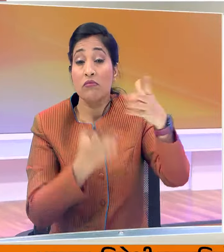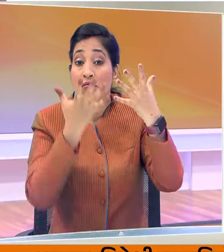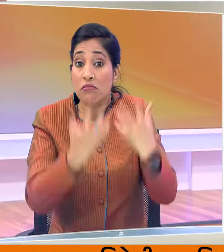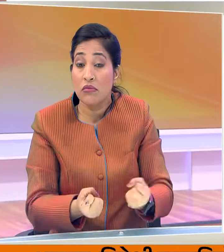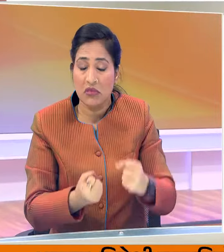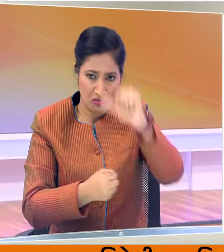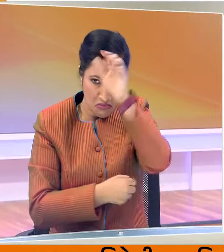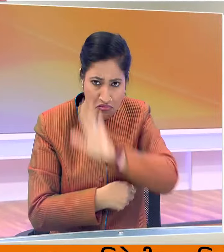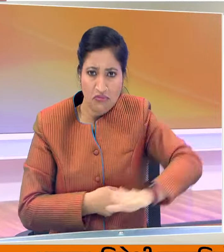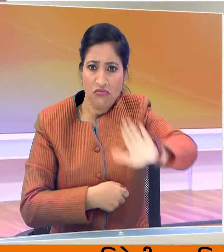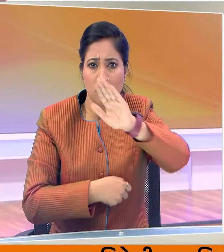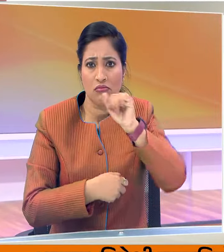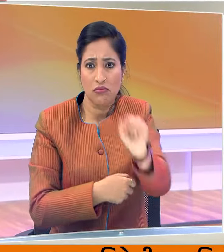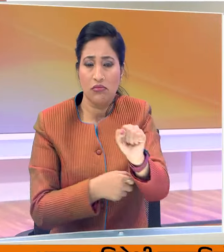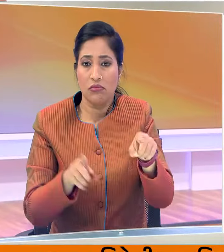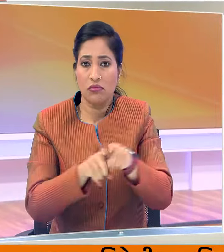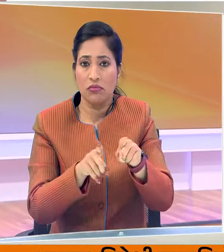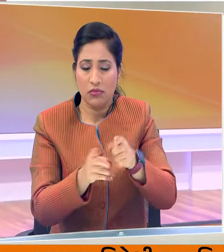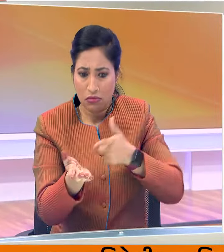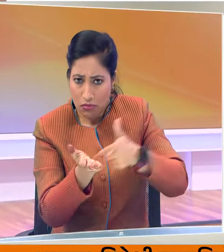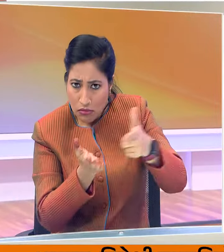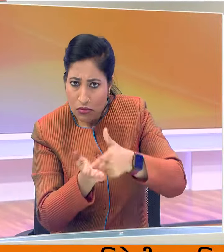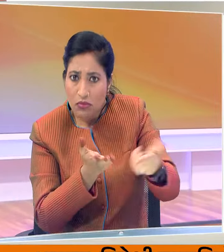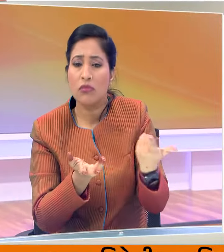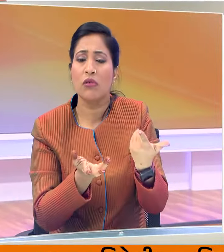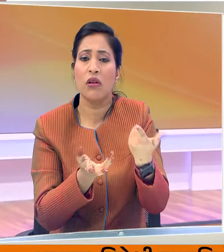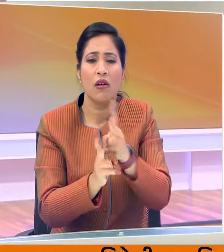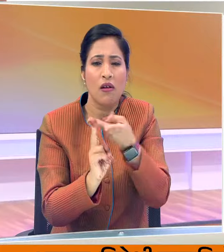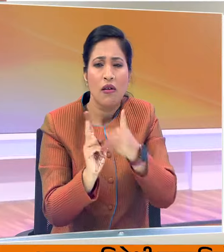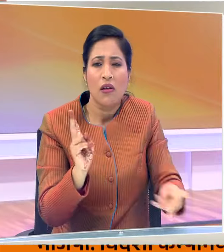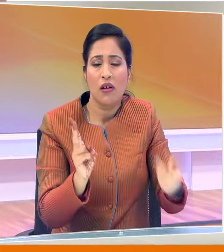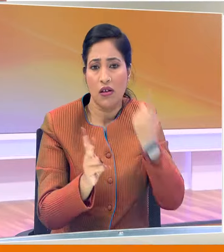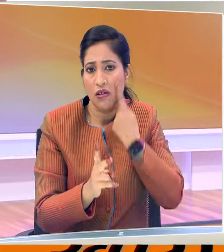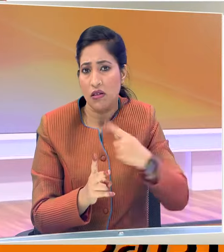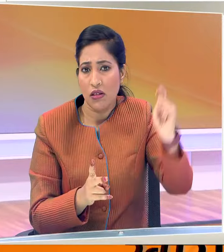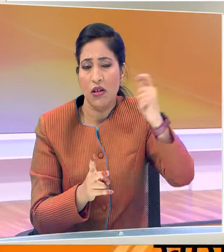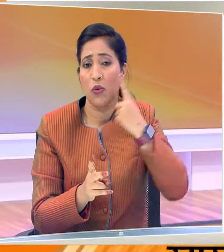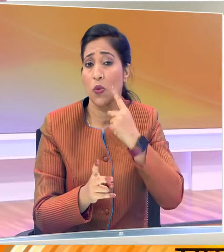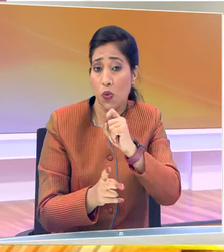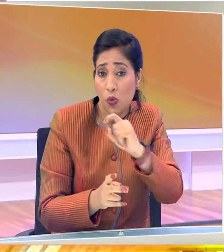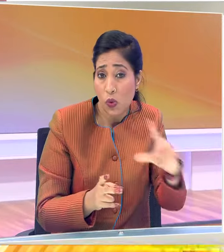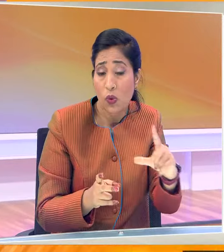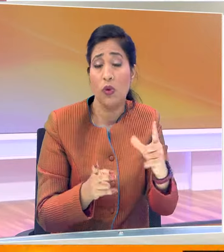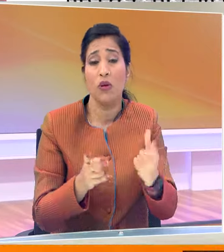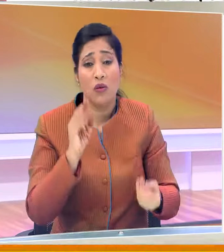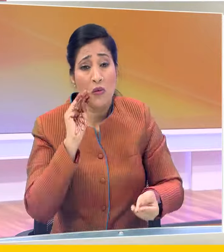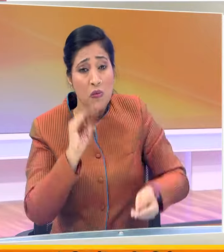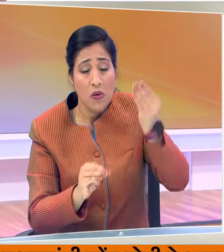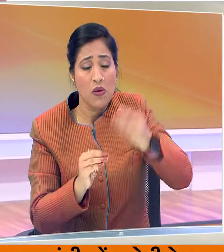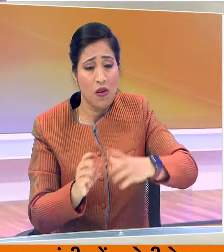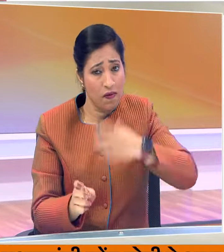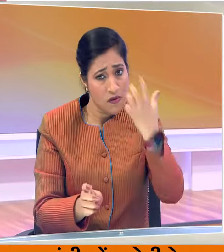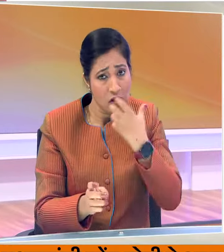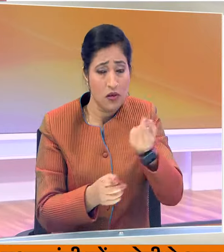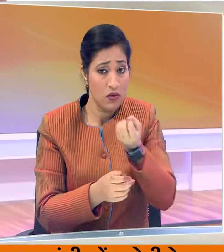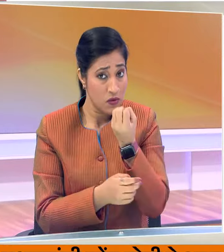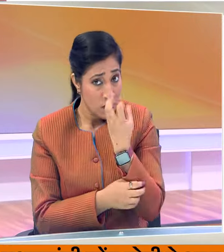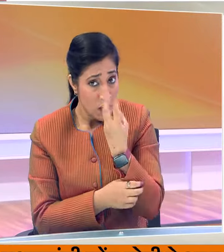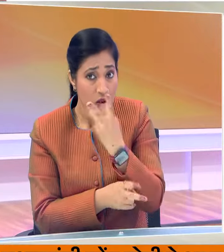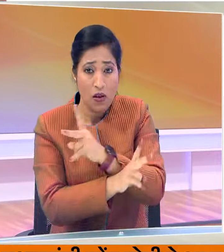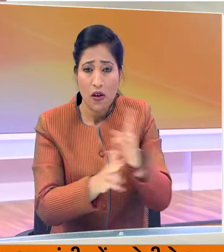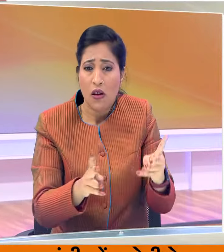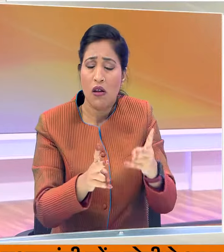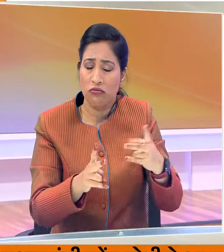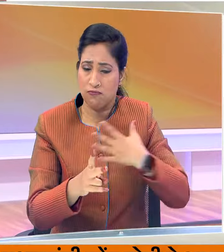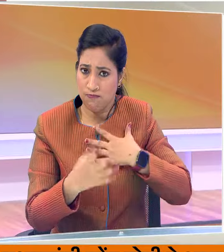यह देश चे अनाजी नी धानी नी दालानो तिलानी नी और चाथलो चे फूलो समय